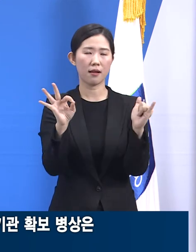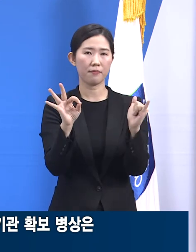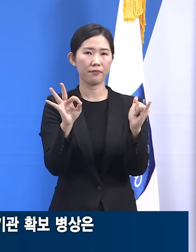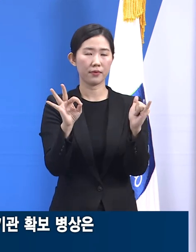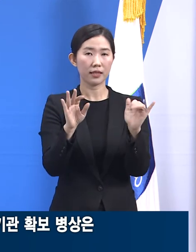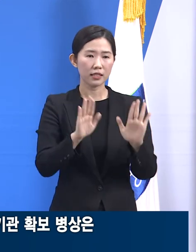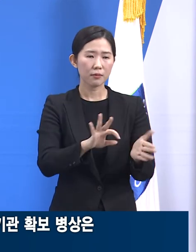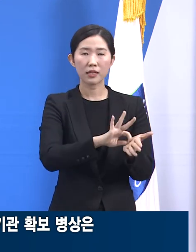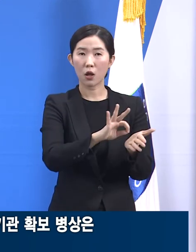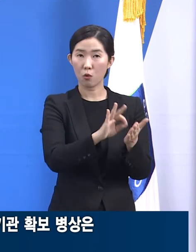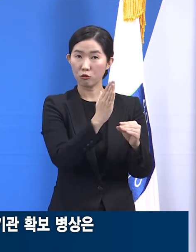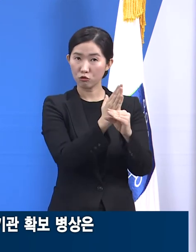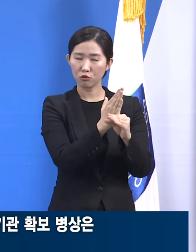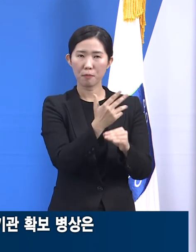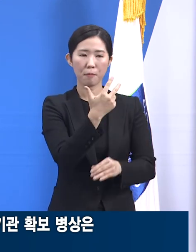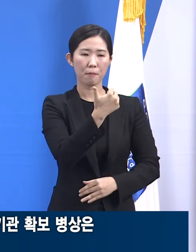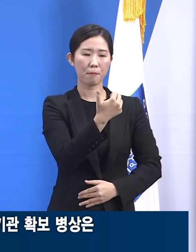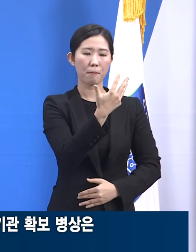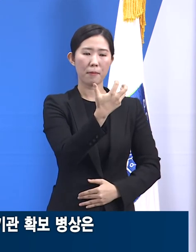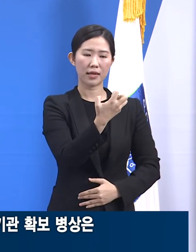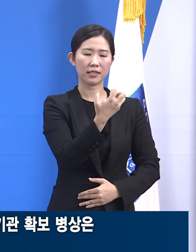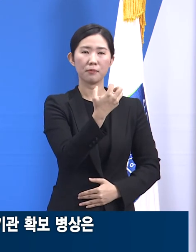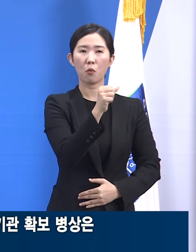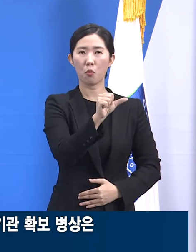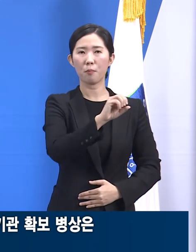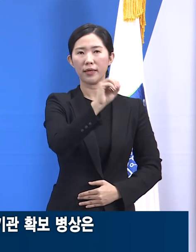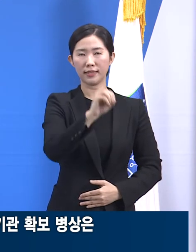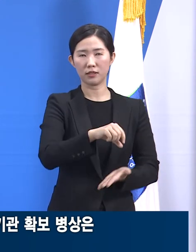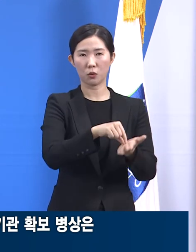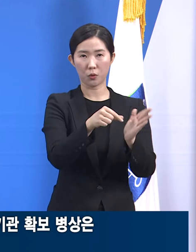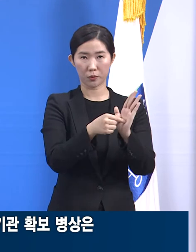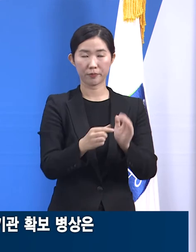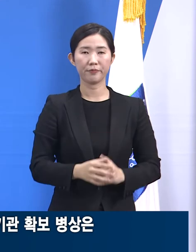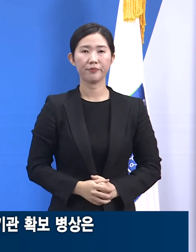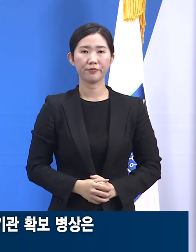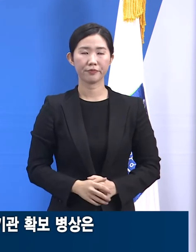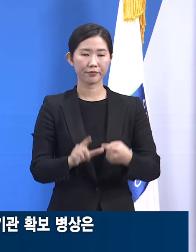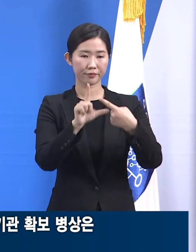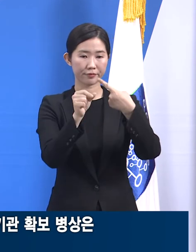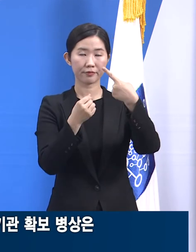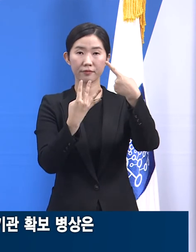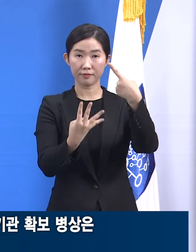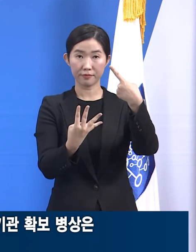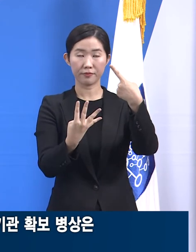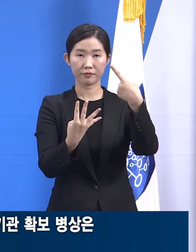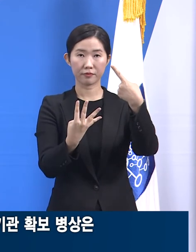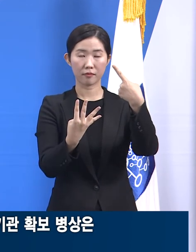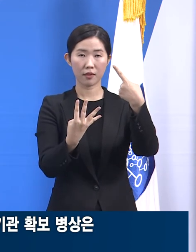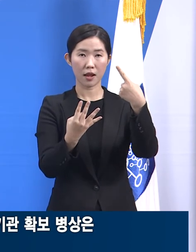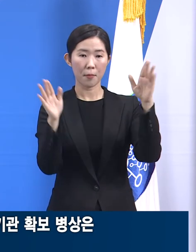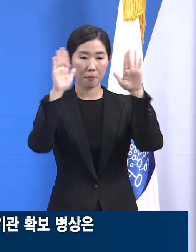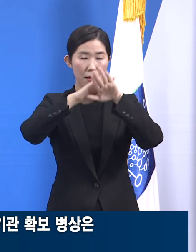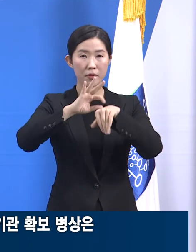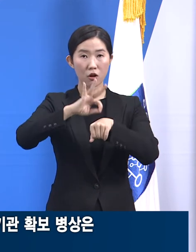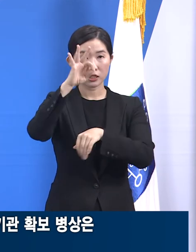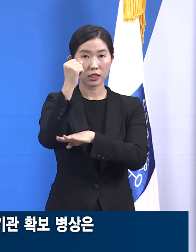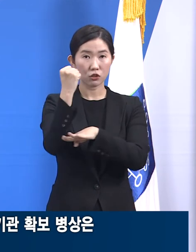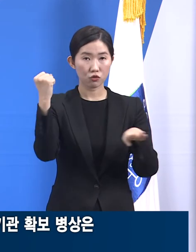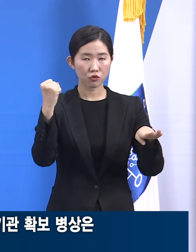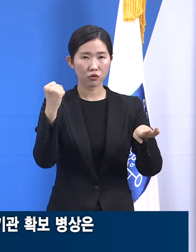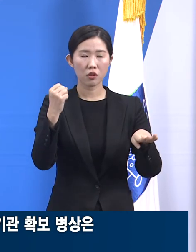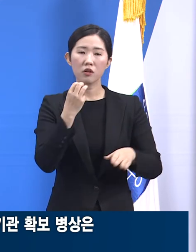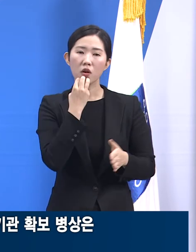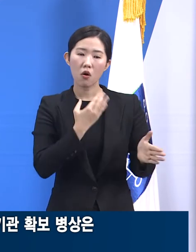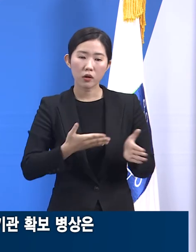.1%입니다. 1월 4일 22시 기준 경기도 홈케어 시스템 운영단의 가정대기자